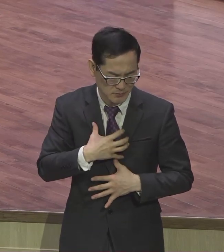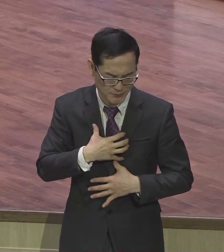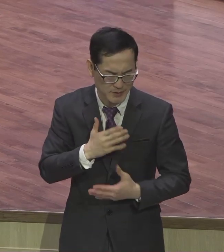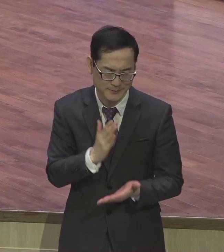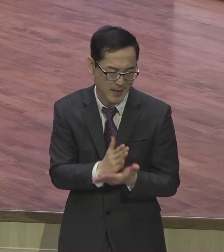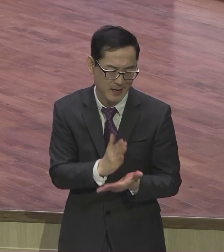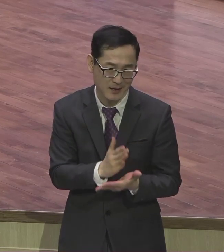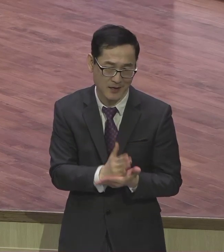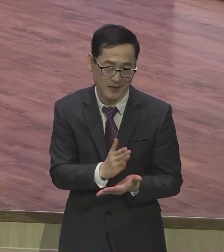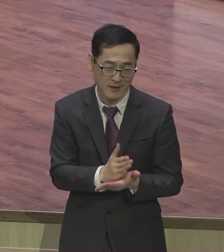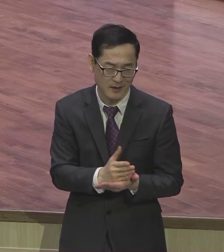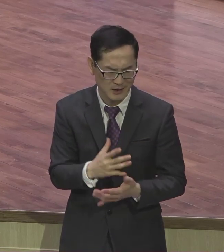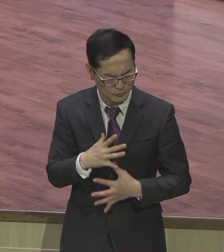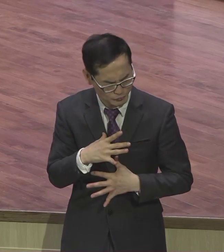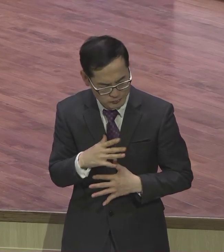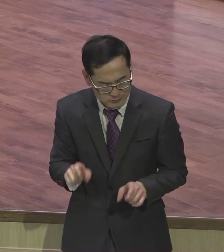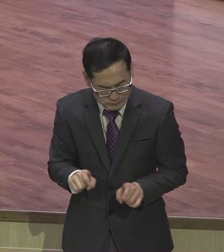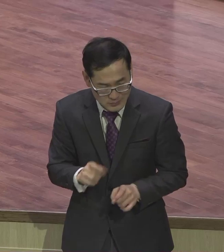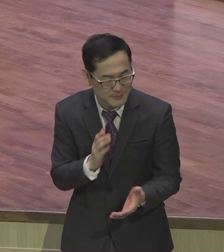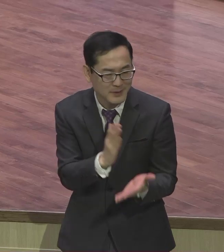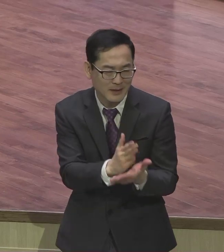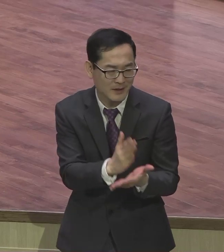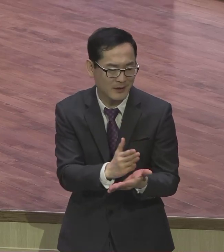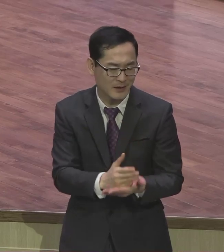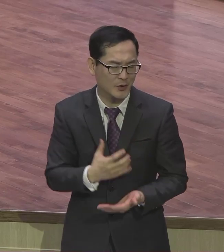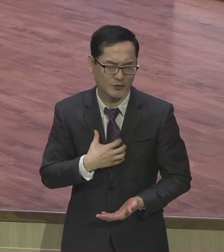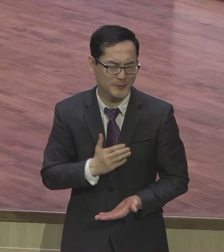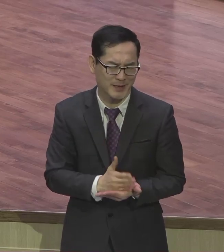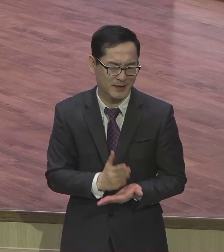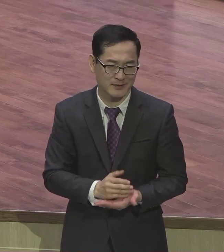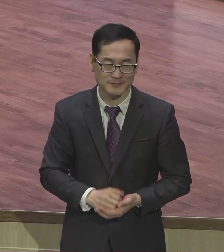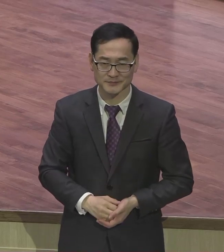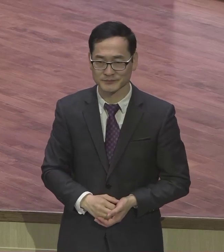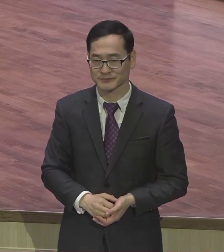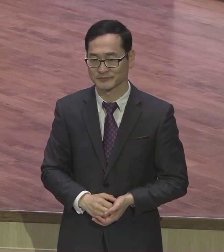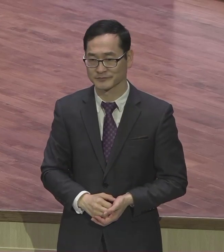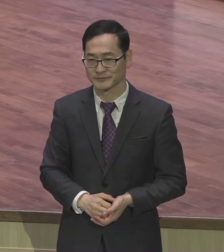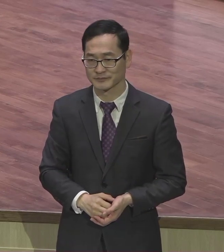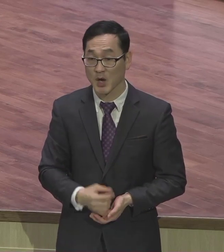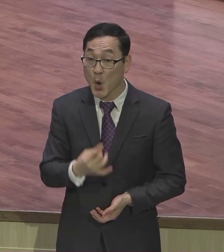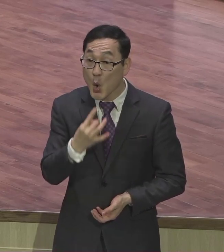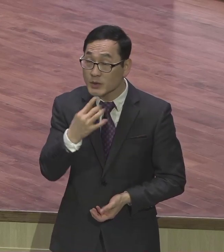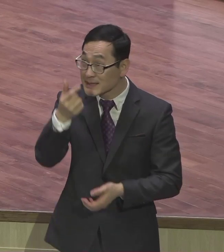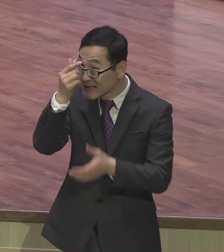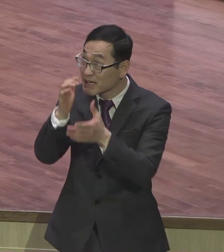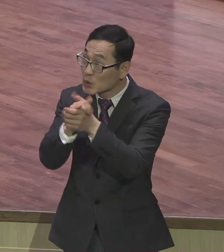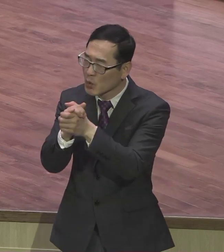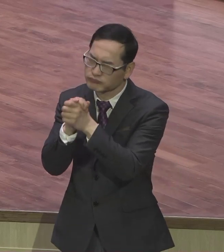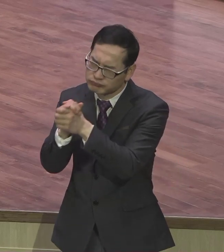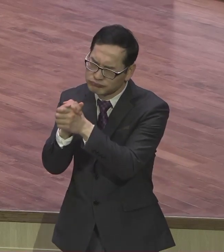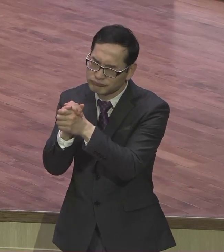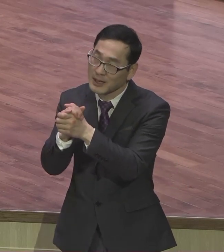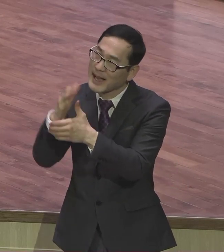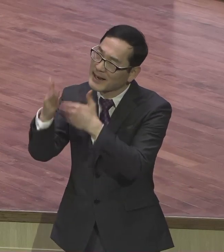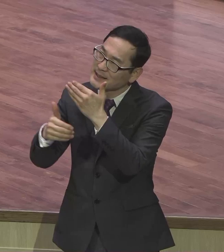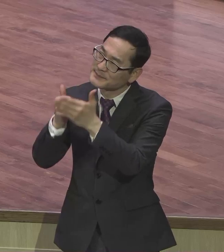두려워하지 마라 아무것도 염려하지 말고 오직 기도가 강구로 하나님 앞에 나갈 수 있는